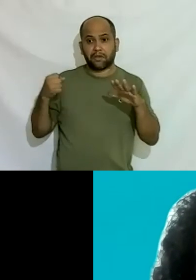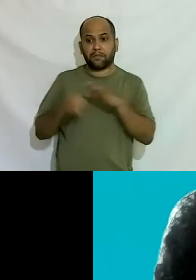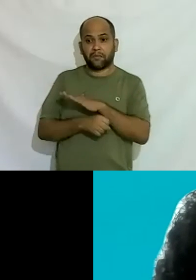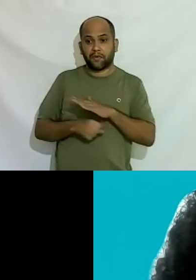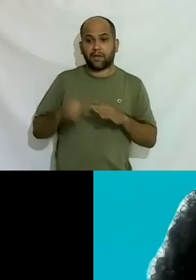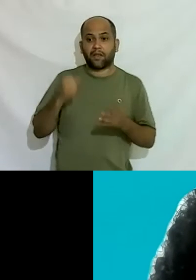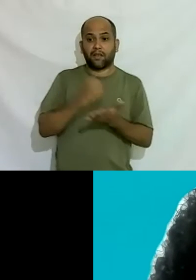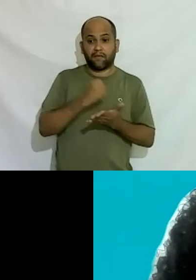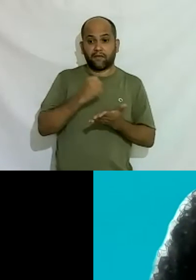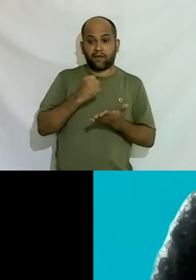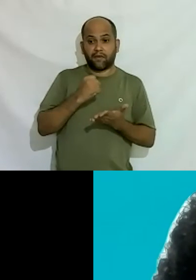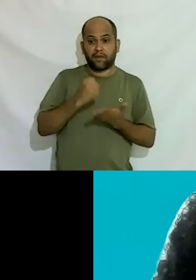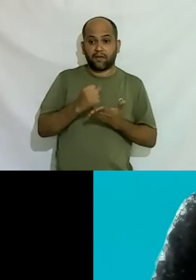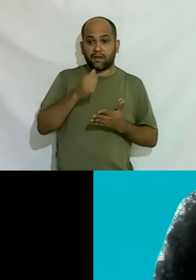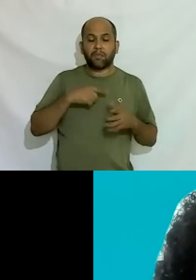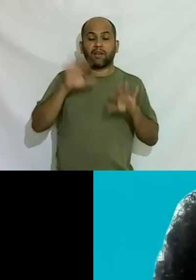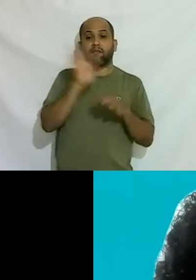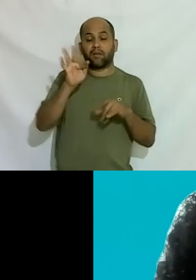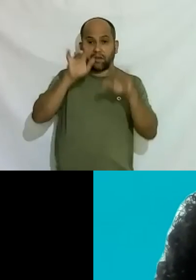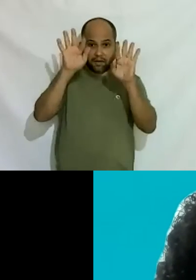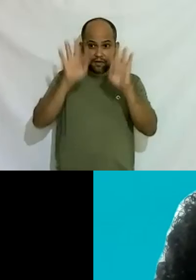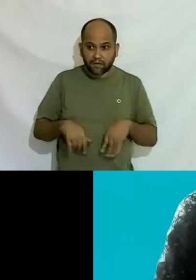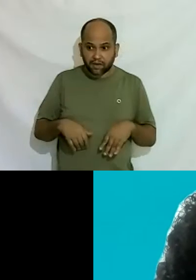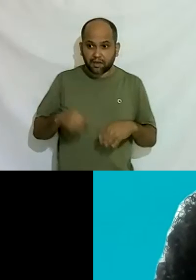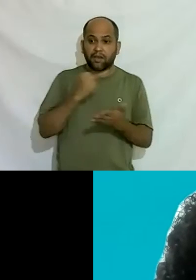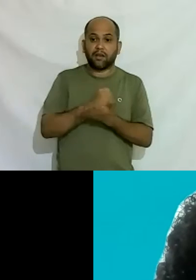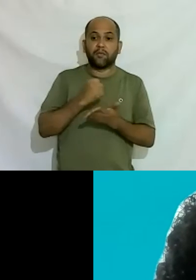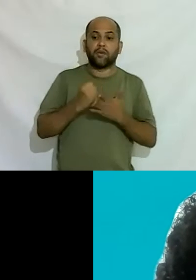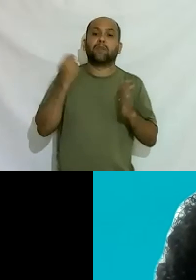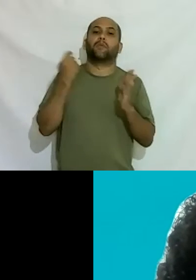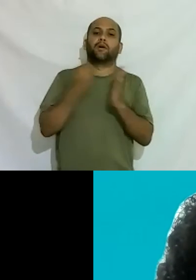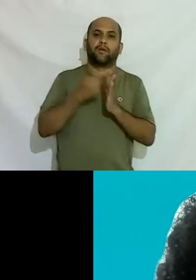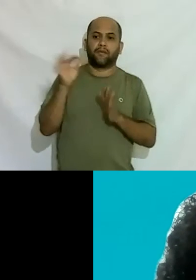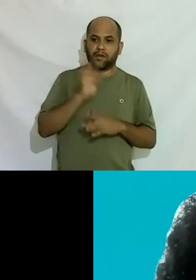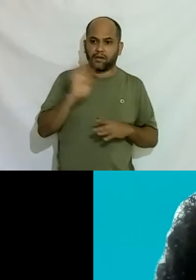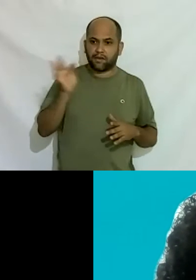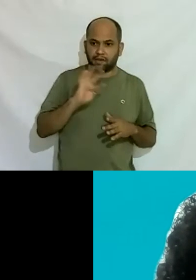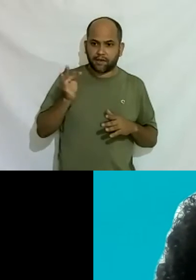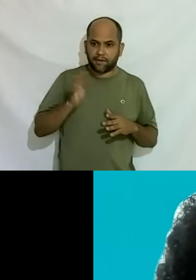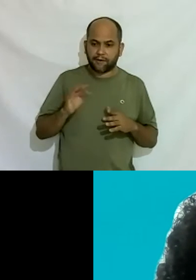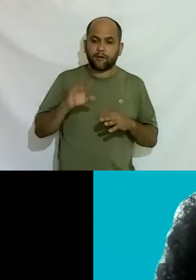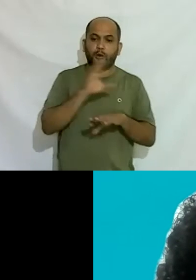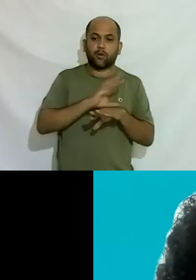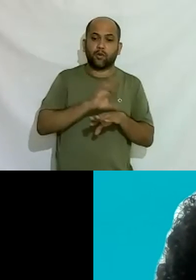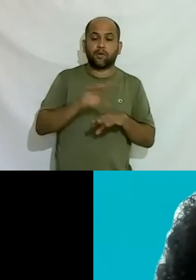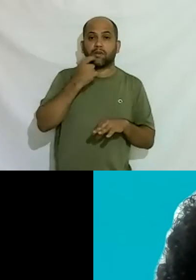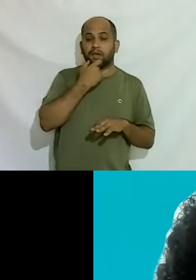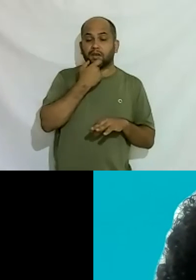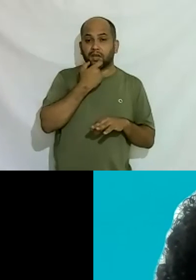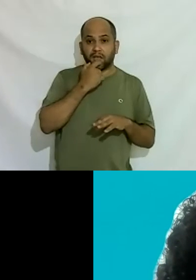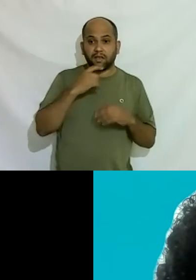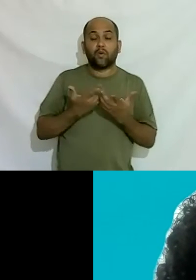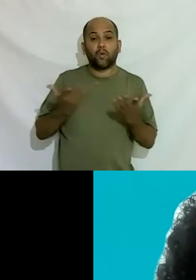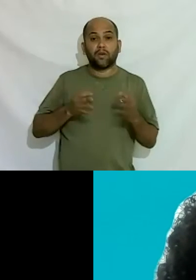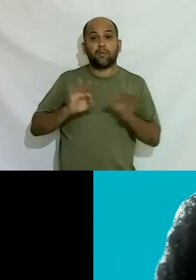efetivada mas terminou a faculdade a empresa pagou a faculdade terminou a faculdade concurso de inglês acabou hoje faz plano de